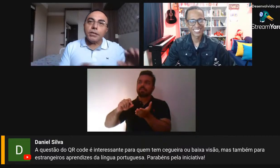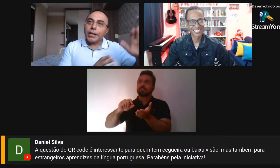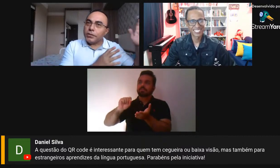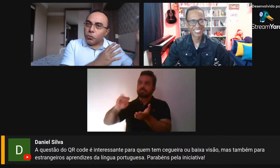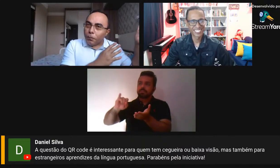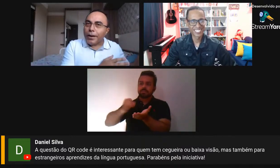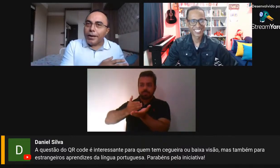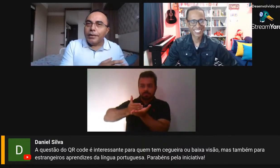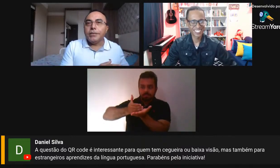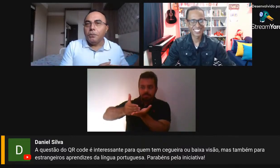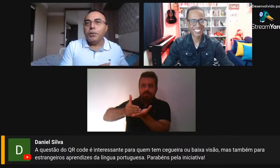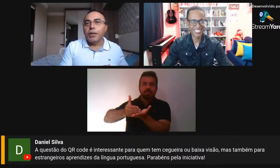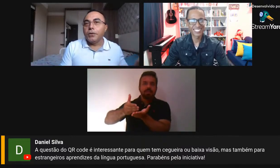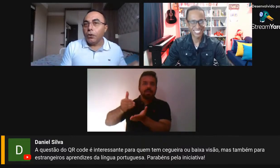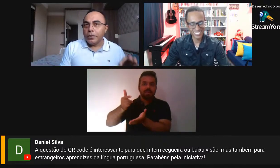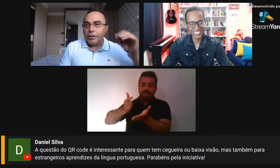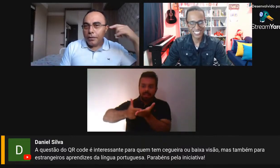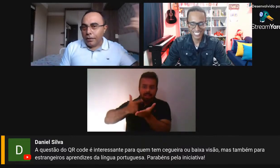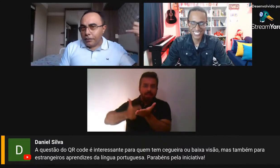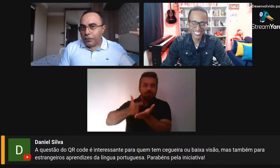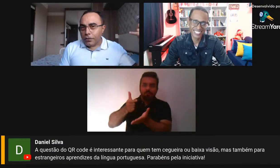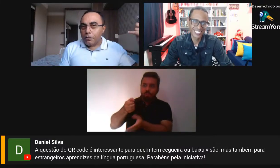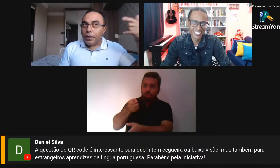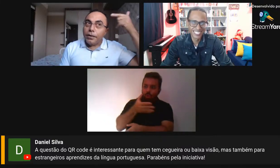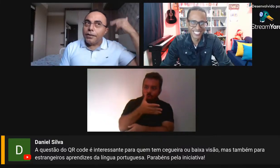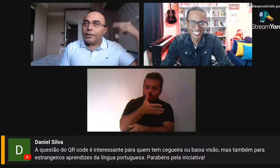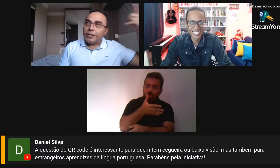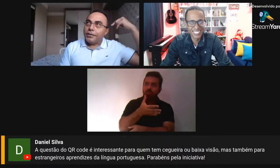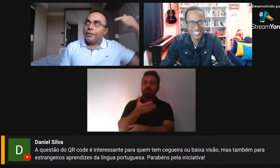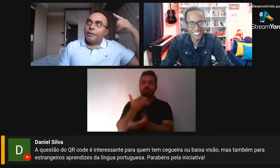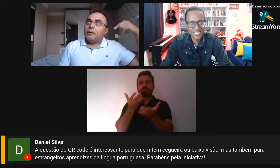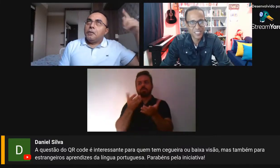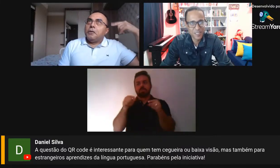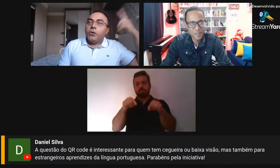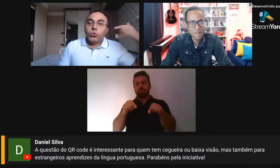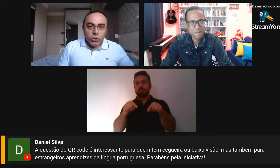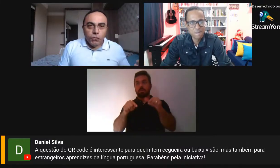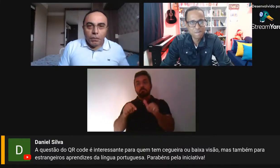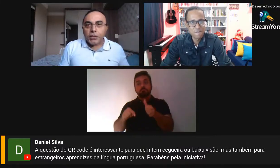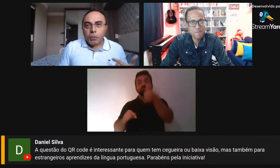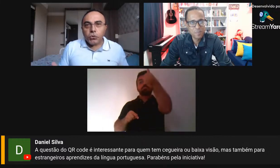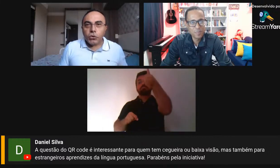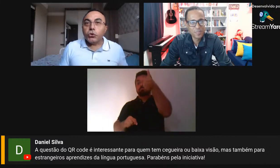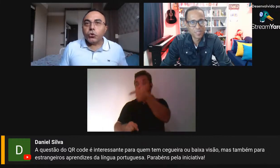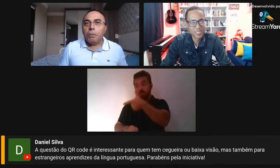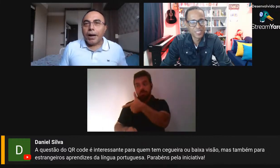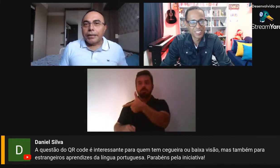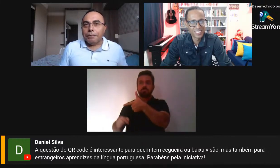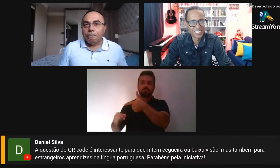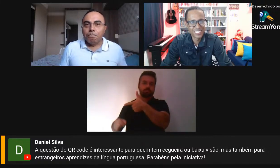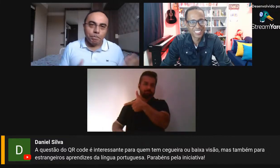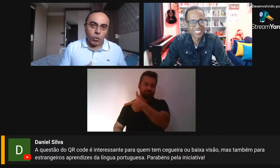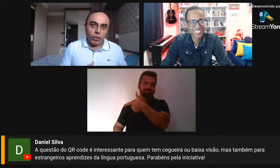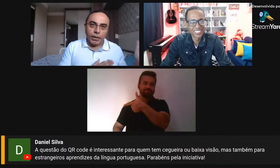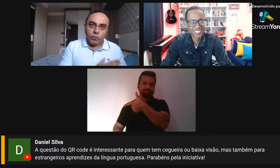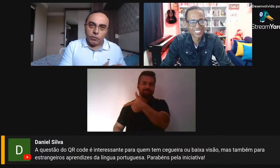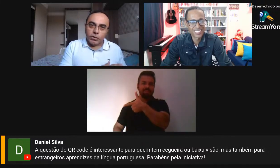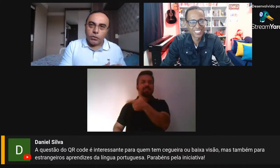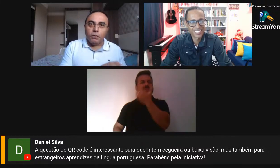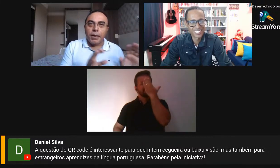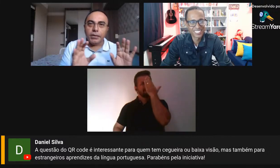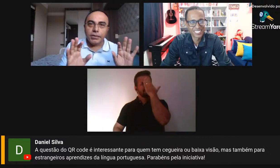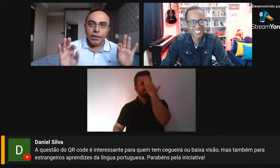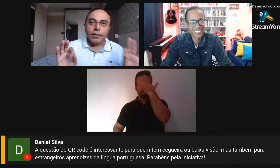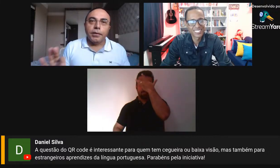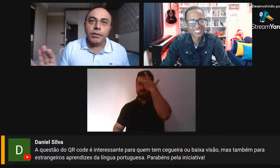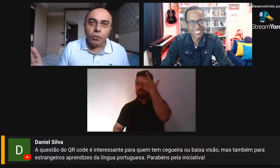obrigação de tentar se superar em relação ao primeiro. é o que também, assim, intuitivamente as pessoas vão te cobrar, né? Porque quando